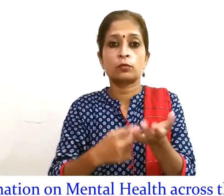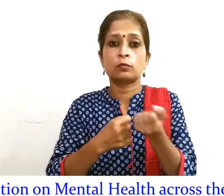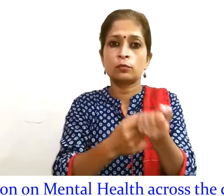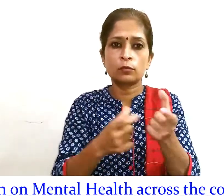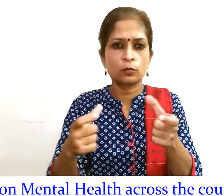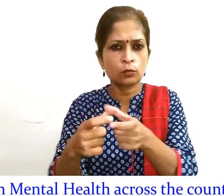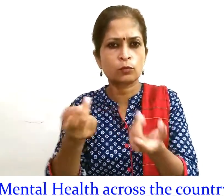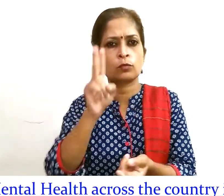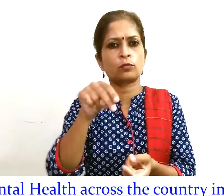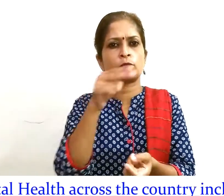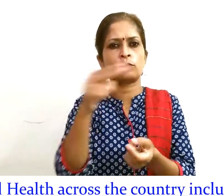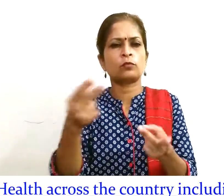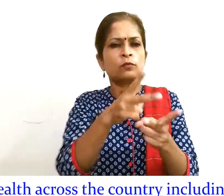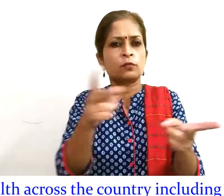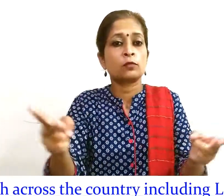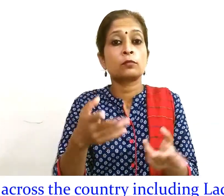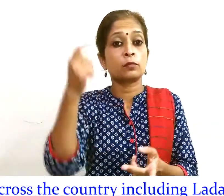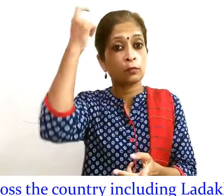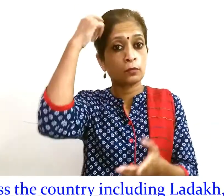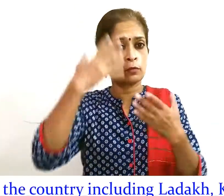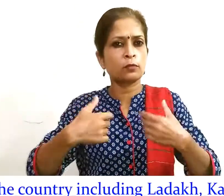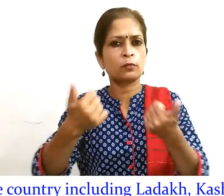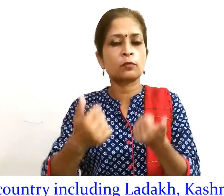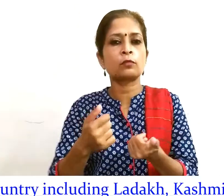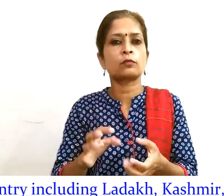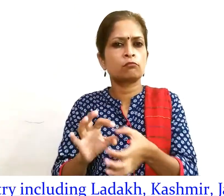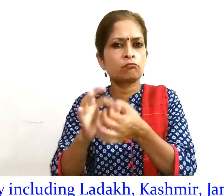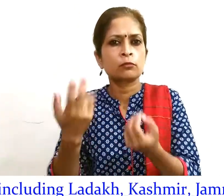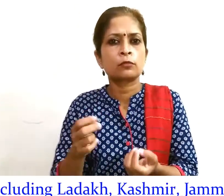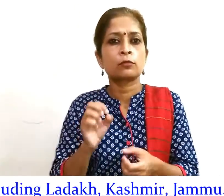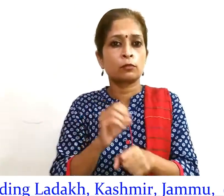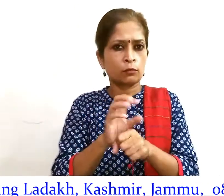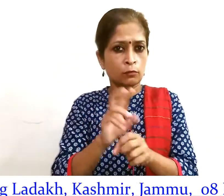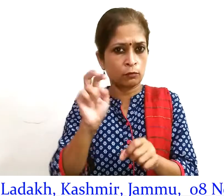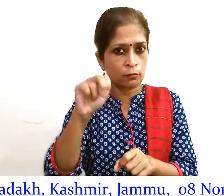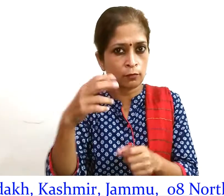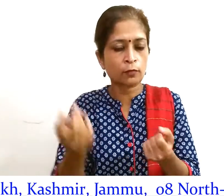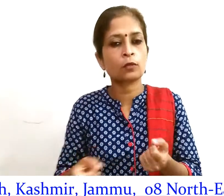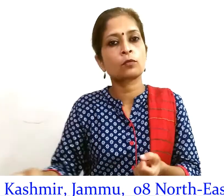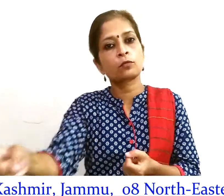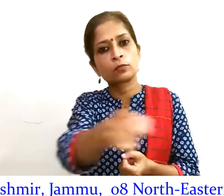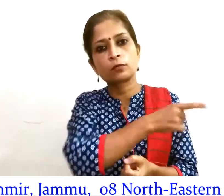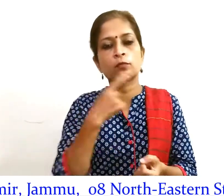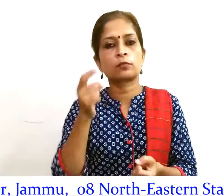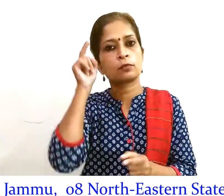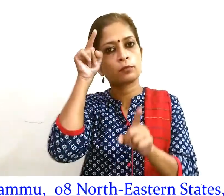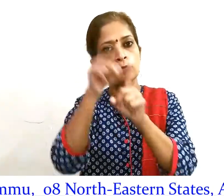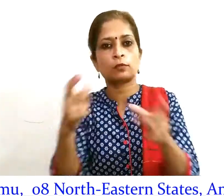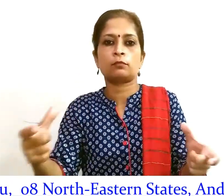अ परामर्ष की आवशकता हो, वो इसके लक्षय समुह